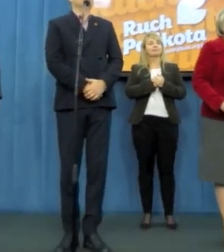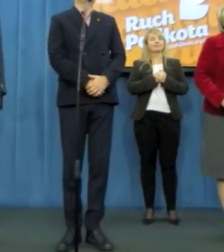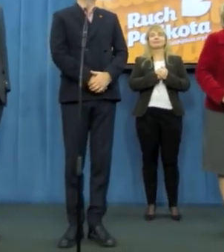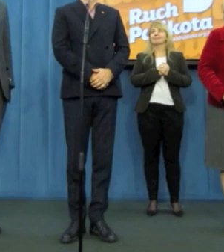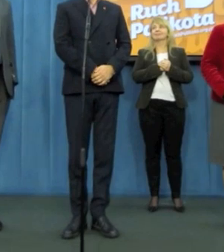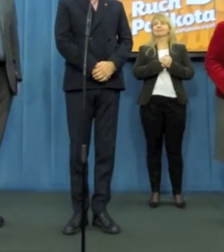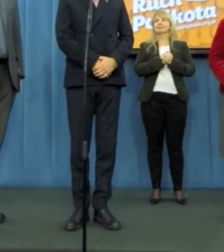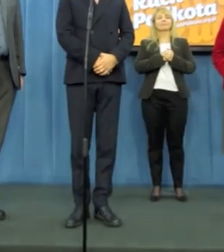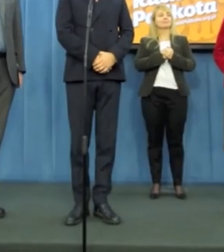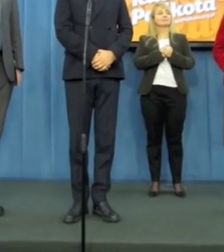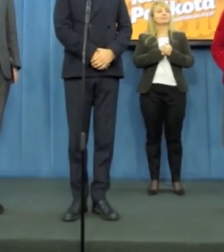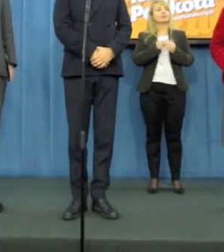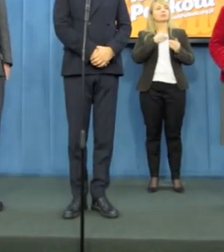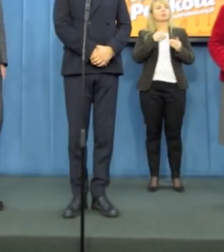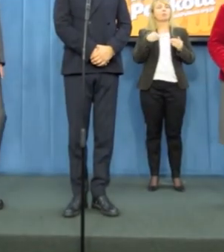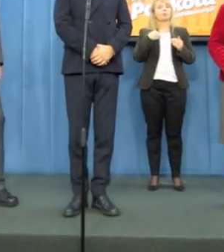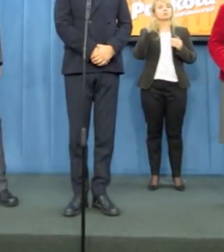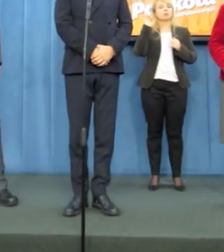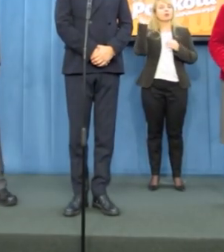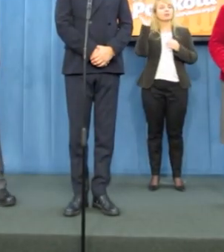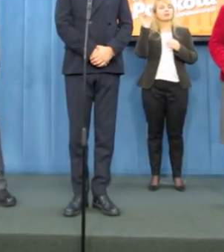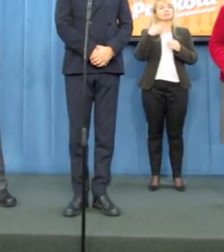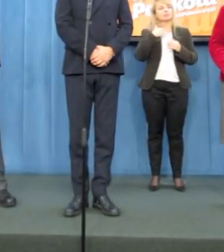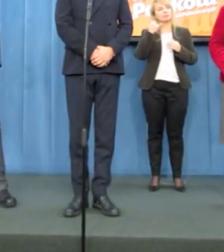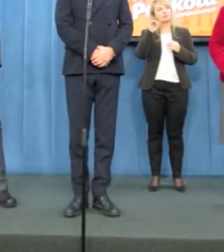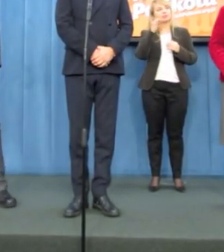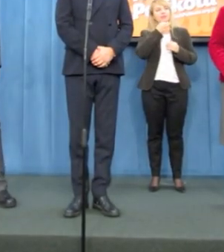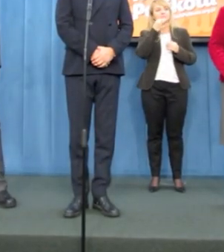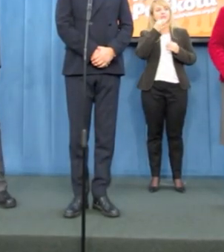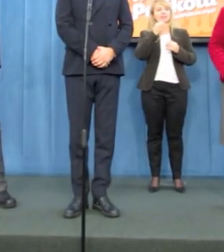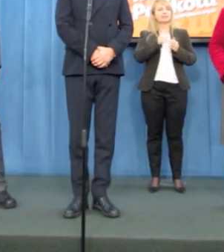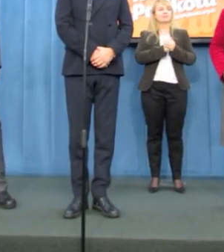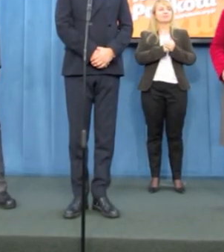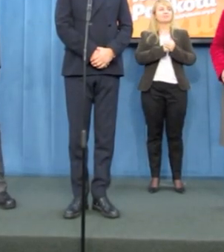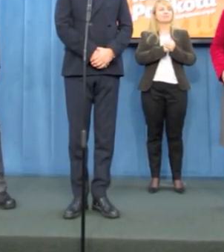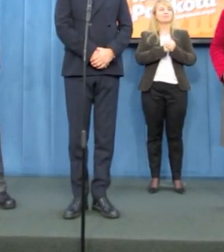Pana ukończ Polski Radia. mam pytanie w innej sprawie. Chodzi o CBA.